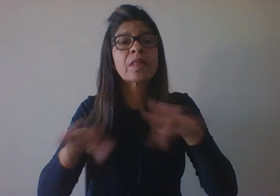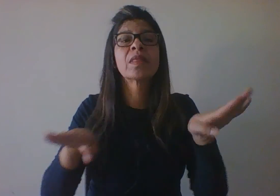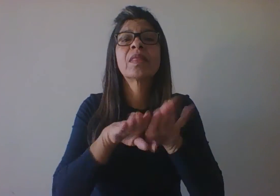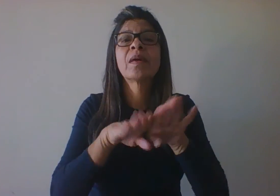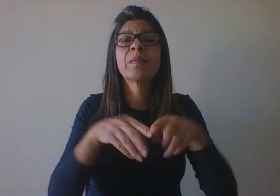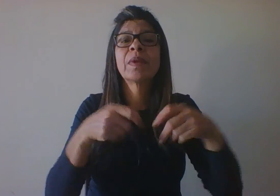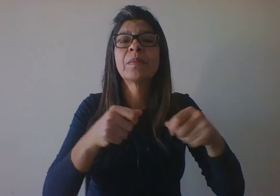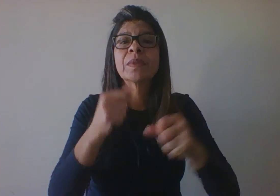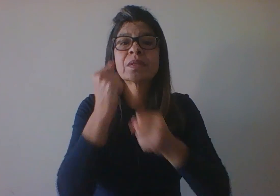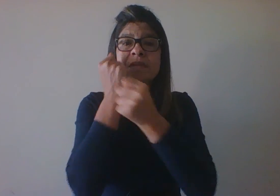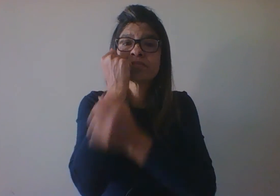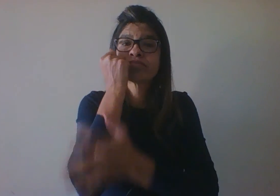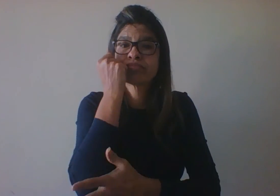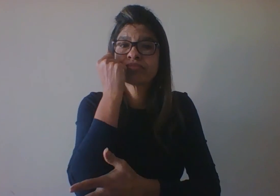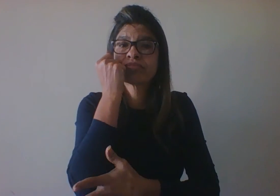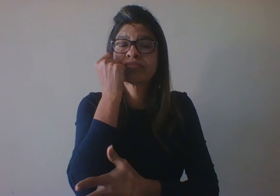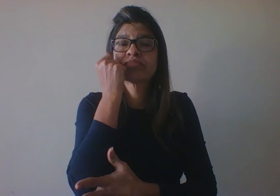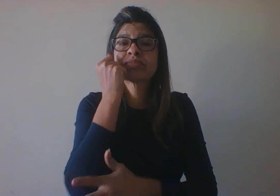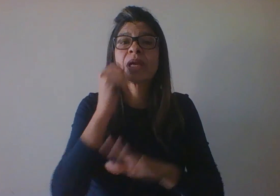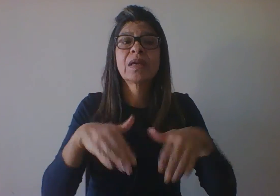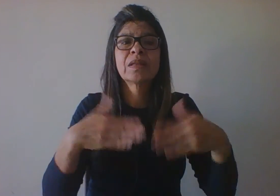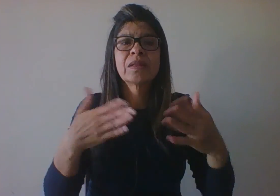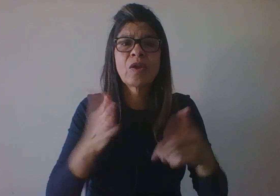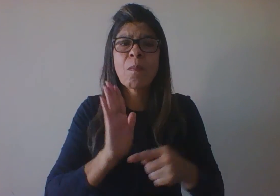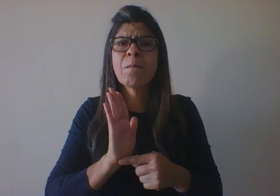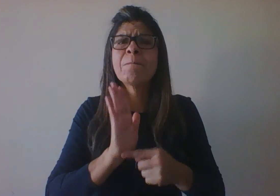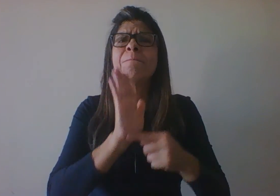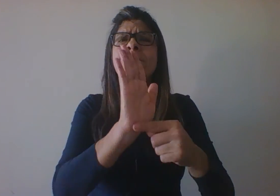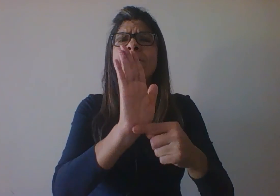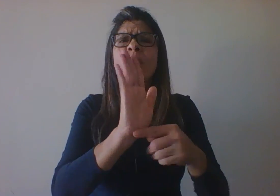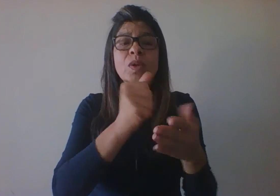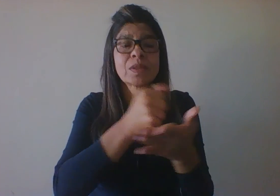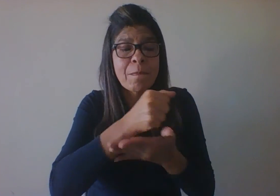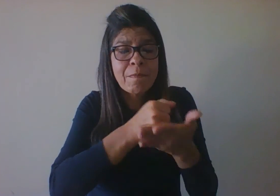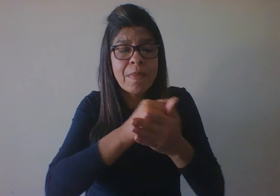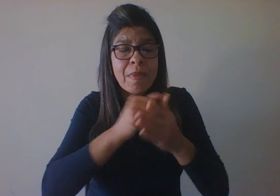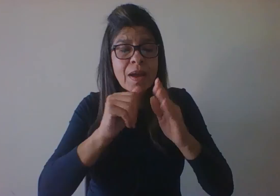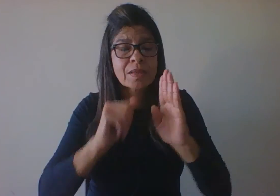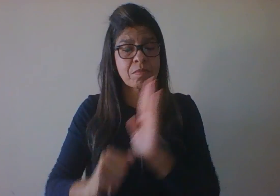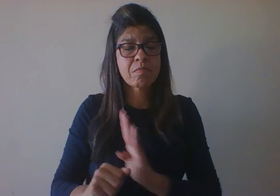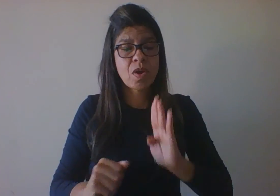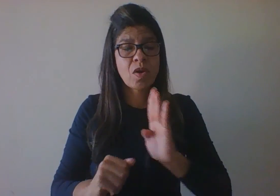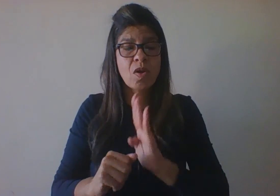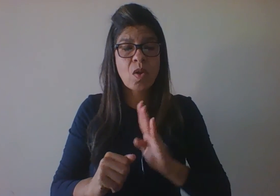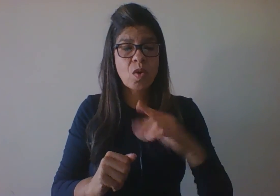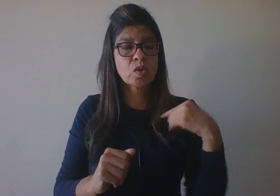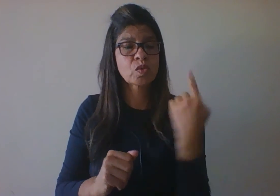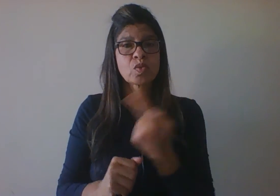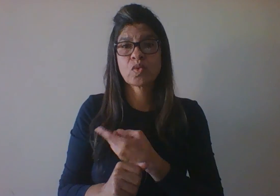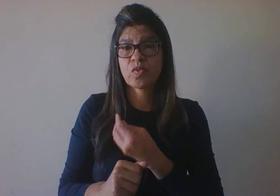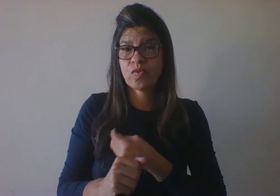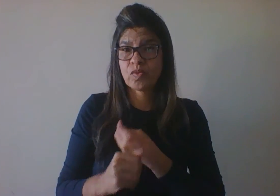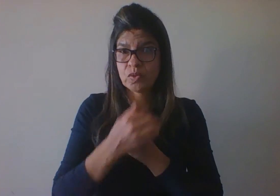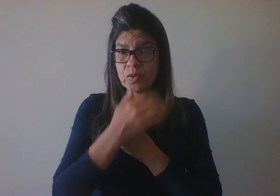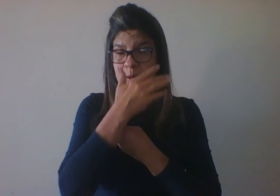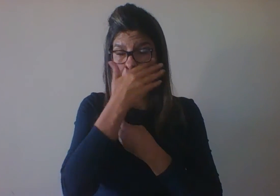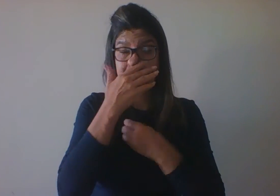determina uma base biológica do nosso funcionamento. Além disso, nós somos constituídos por